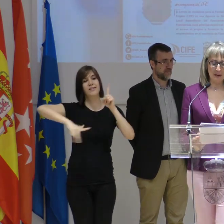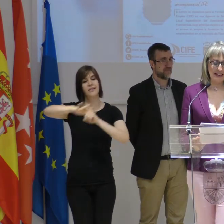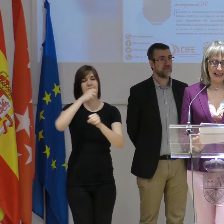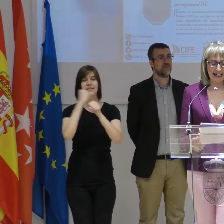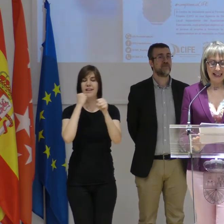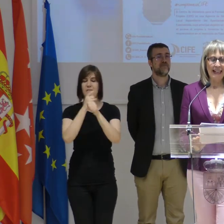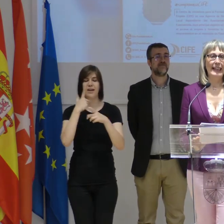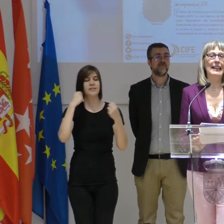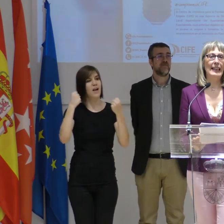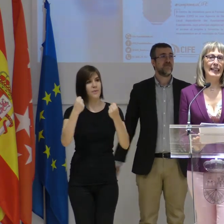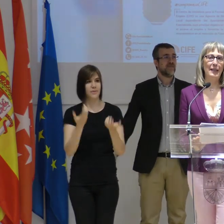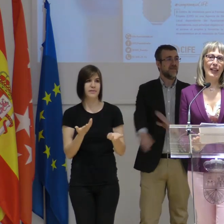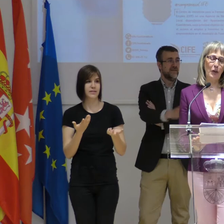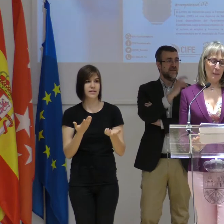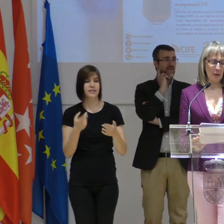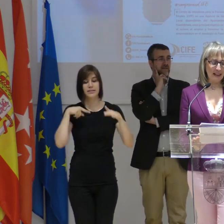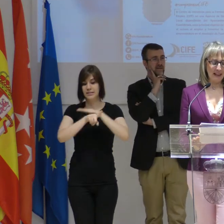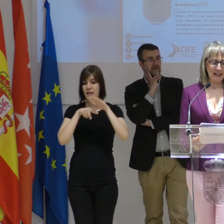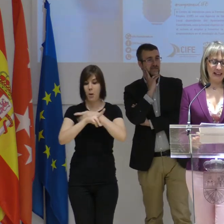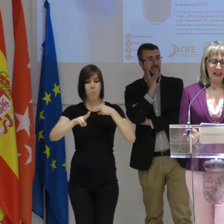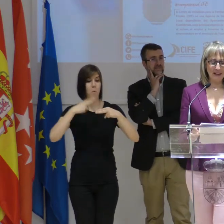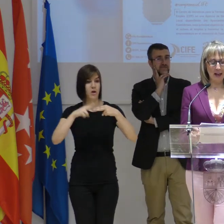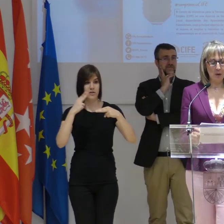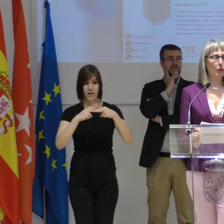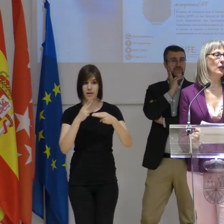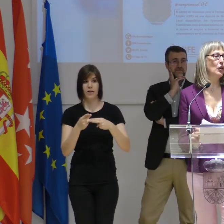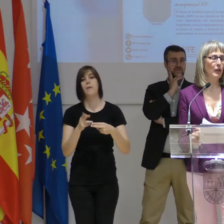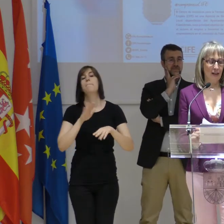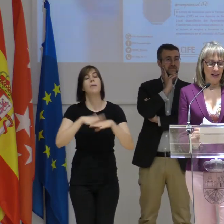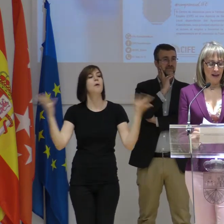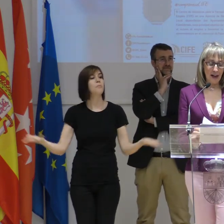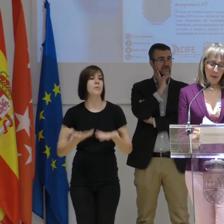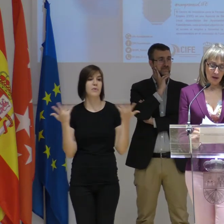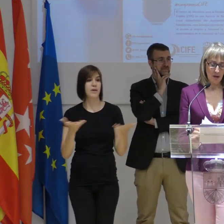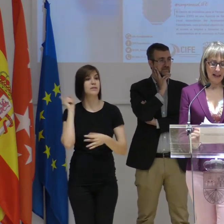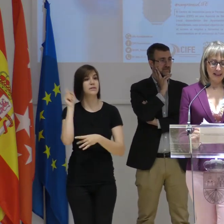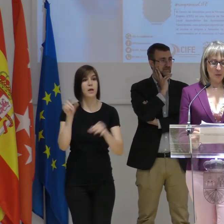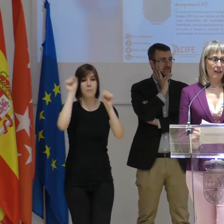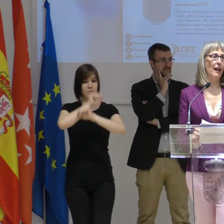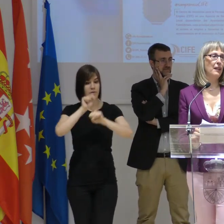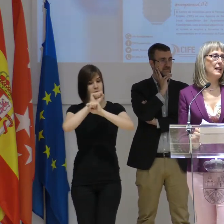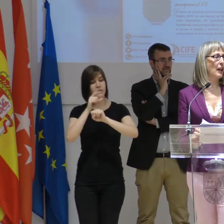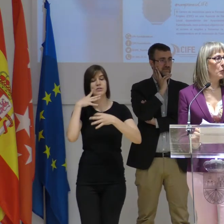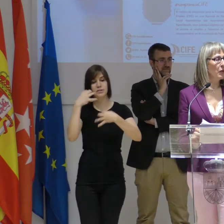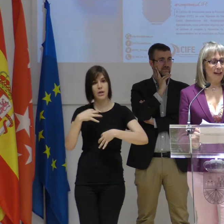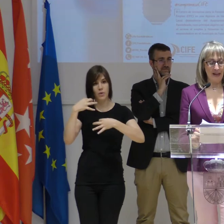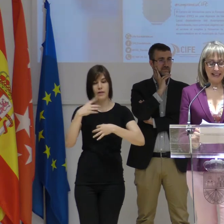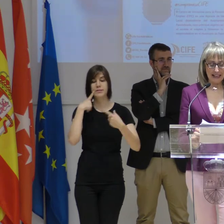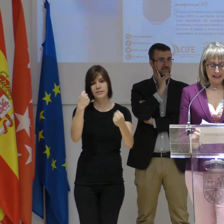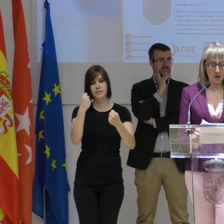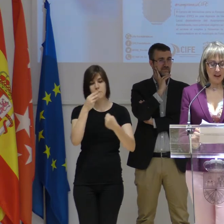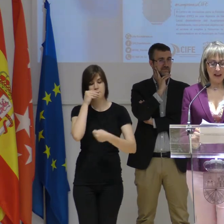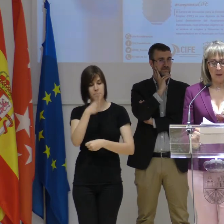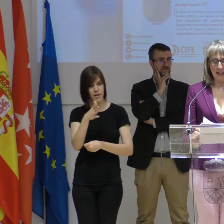saludable, es aquel en el que se desarrollan políticas dirigidas a la promoción y a la protección de la seguridad, la salud, el